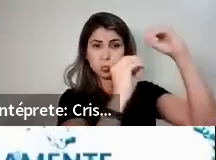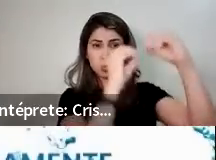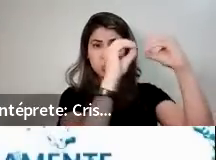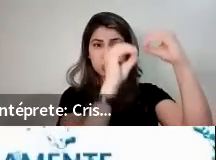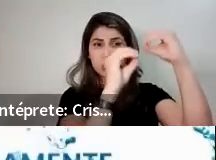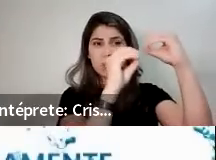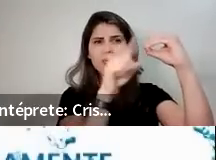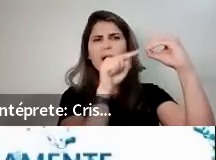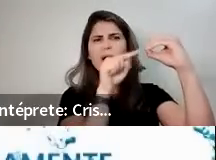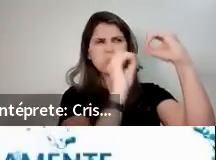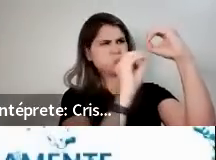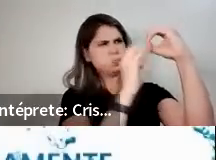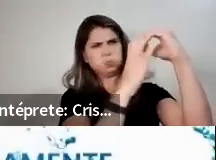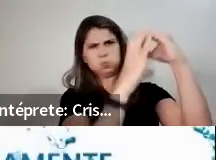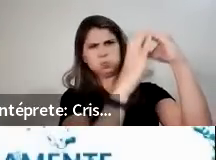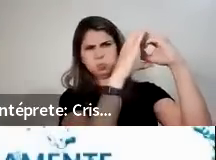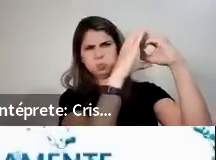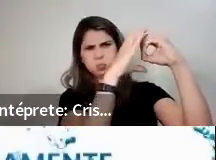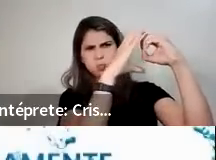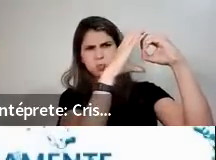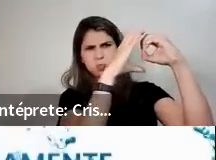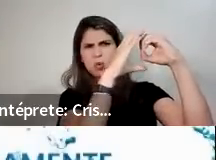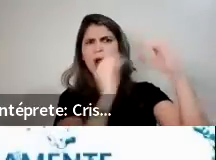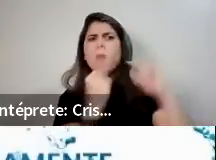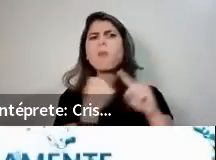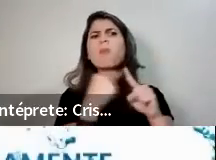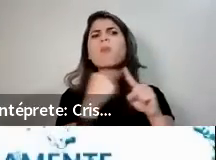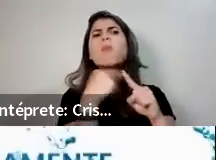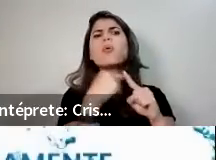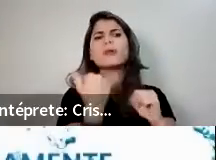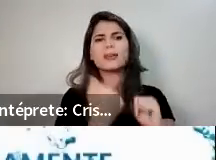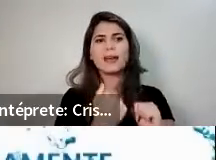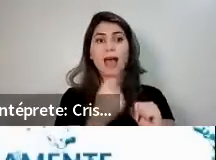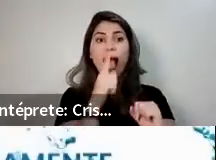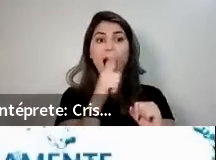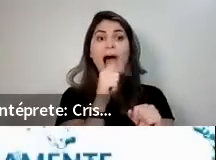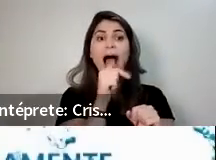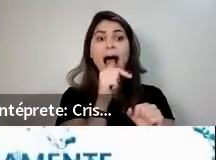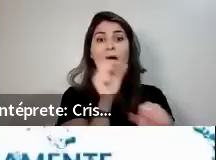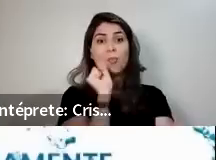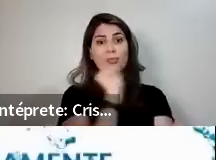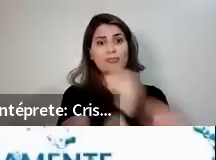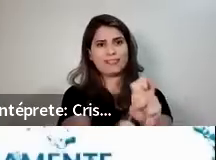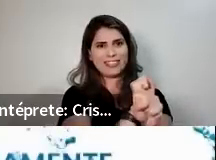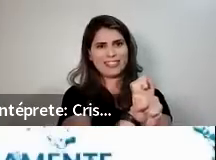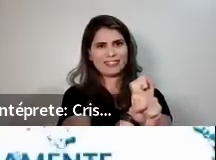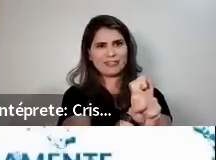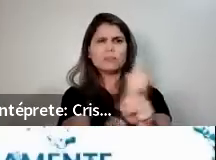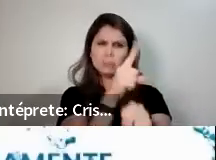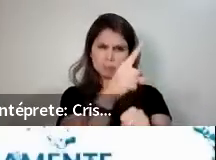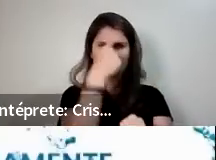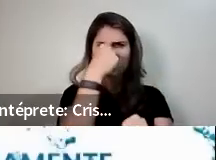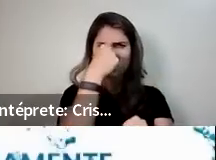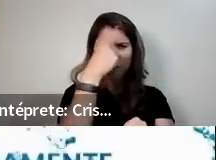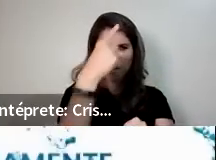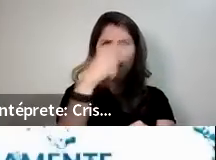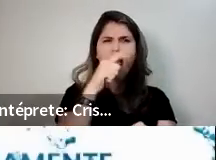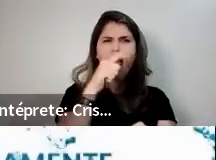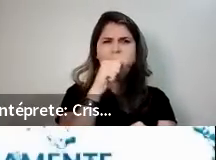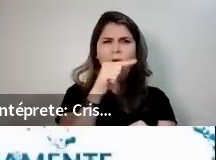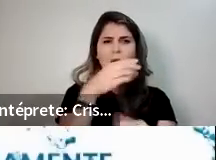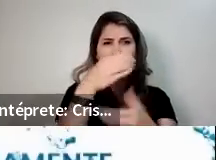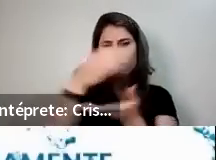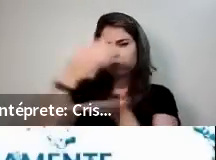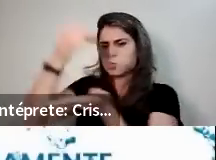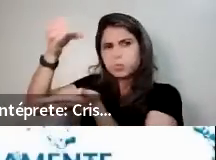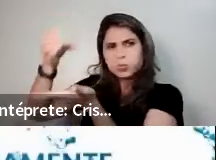está parada. A água que você bebe... Imagina um copo, 10 dias ali na pia